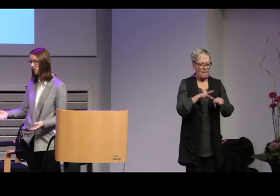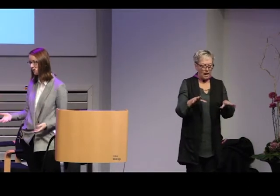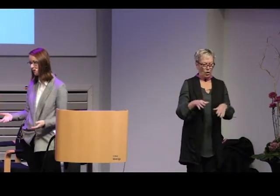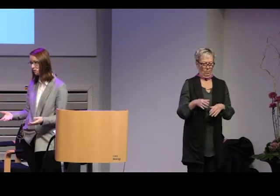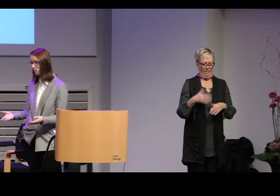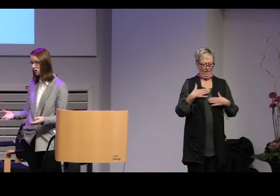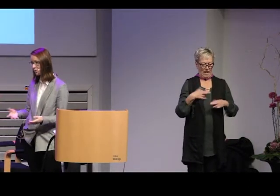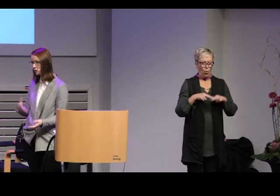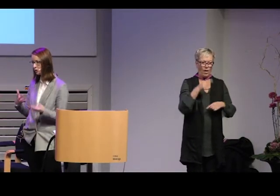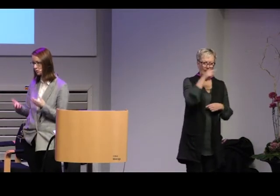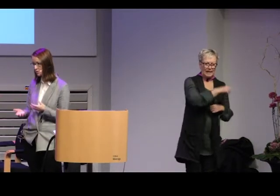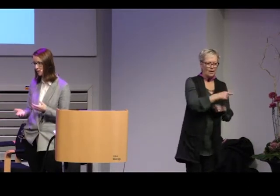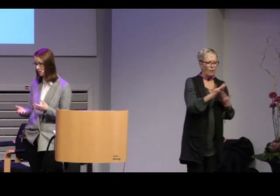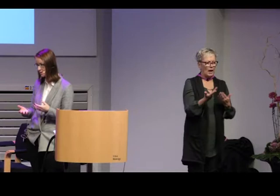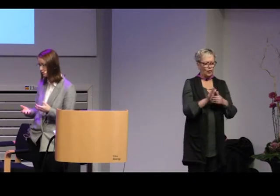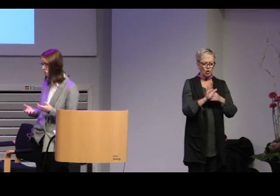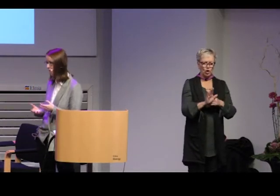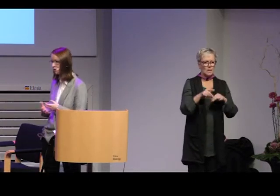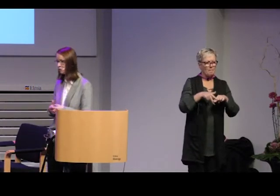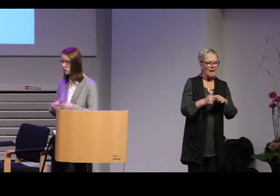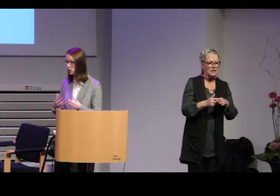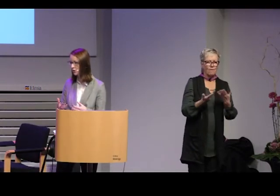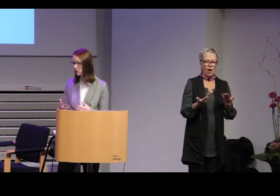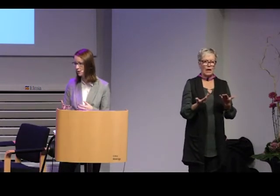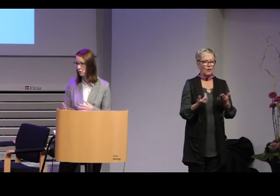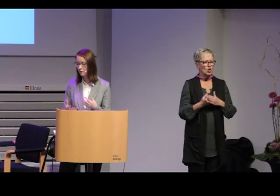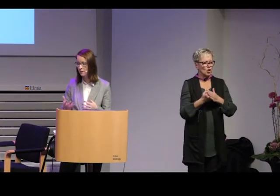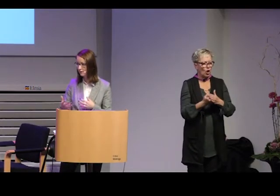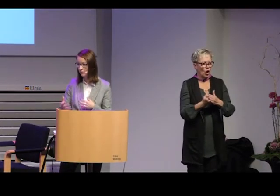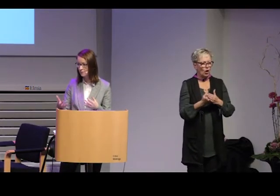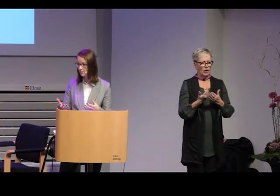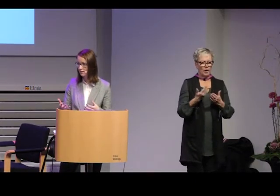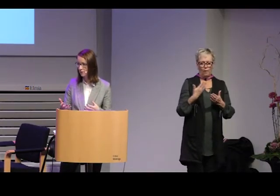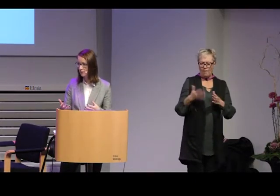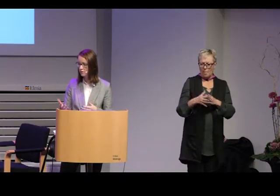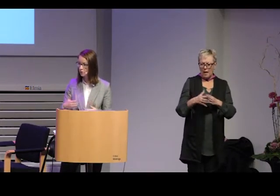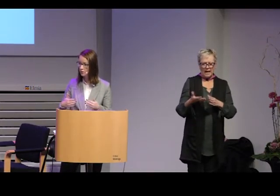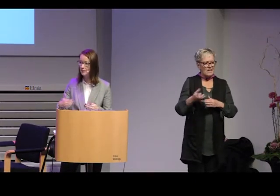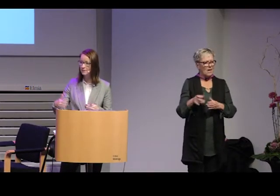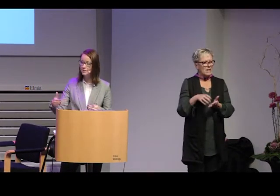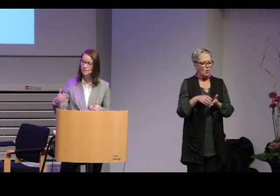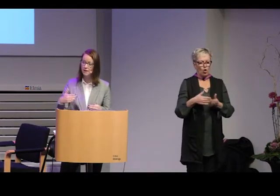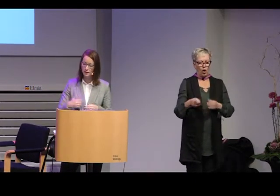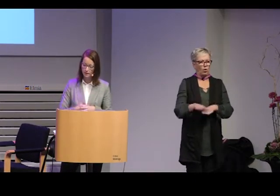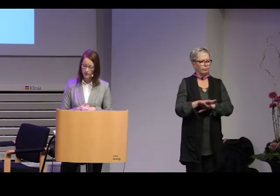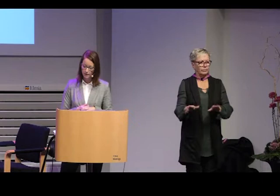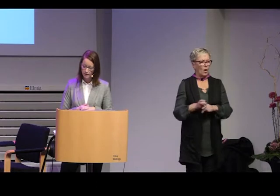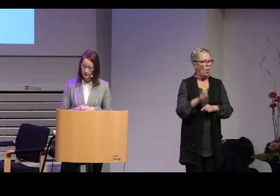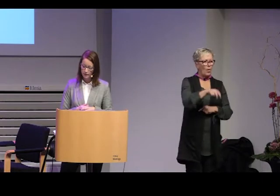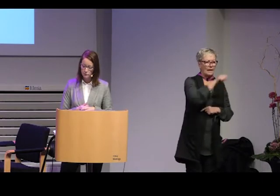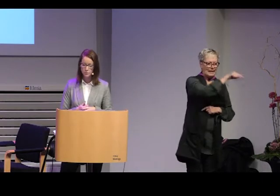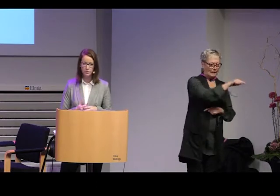inte iväg vad är det då för skyddsmekanismer vad är det för stöd i termer av familj, vänner och civilsamhället som gör att de inte reser iväg